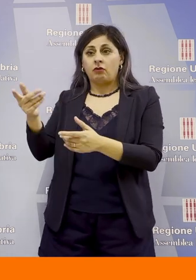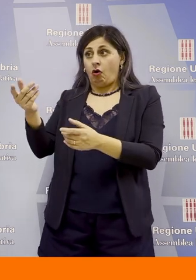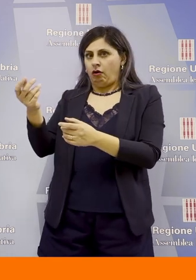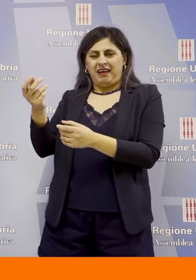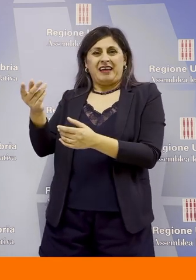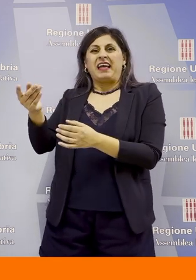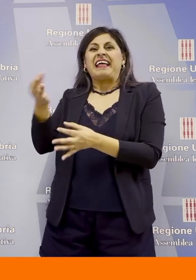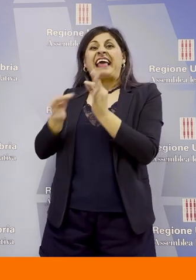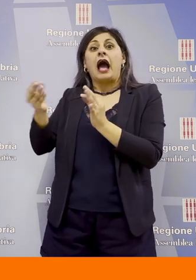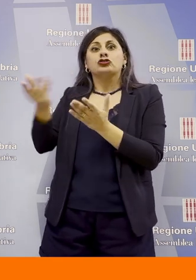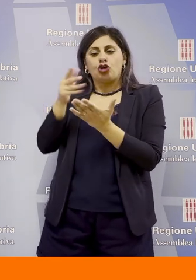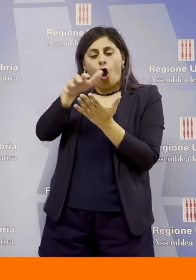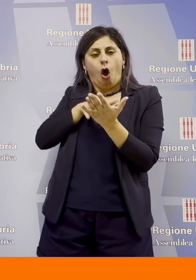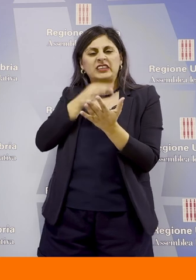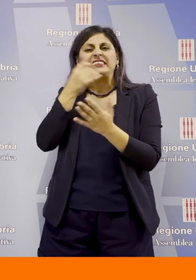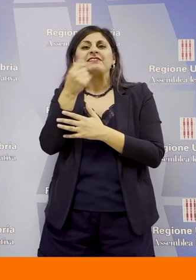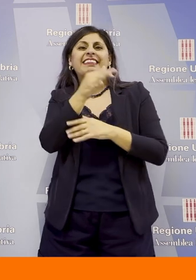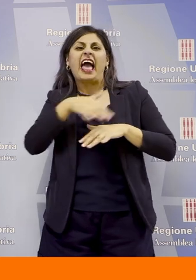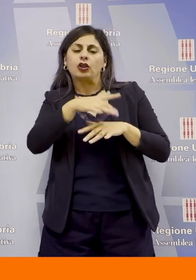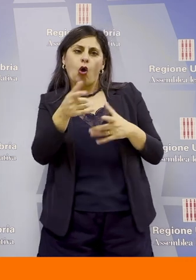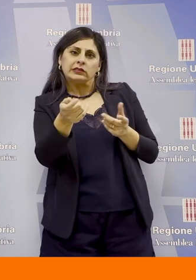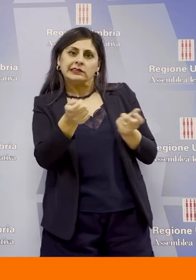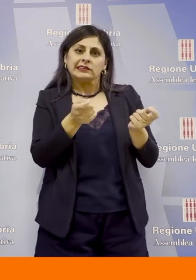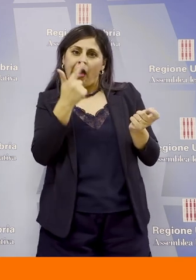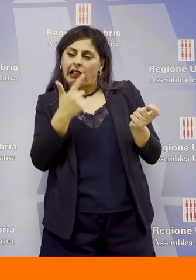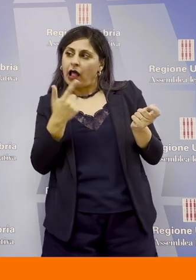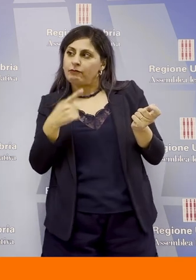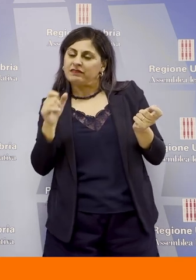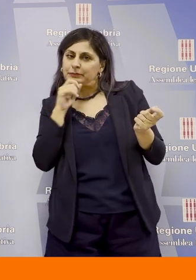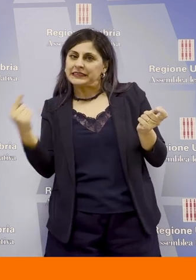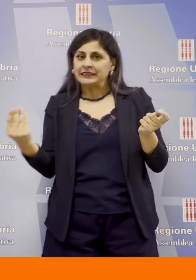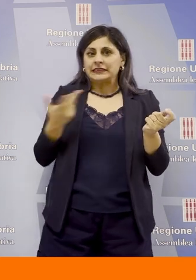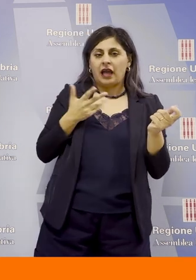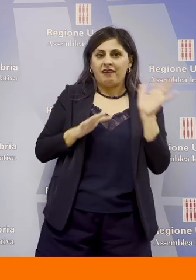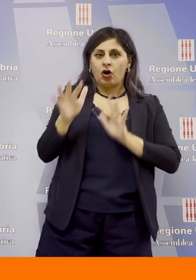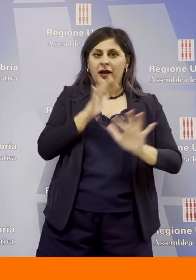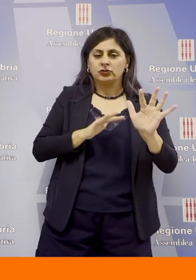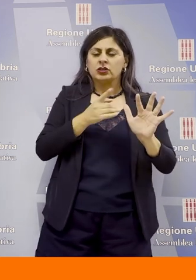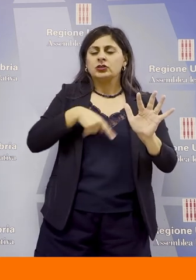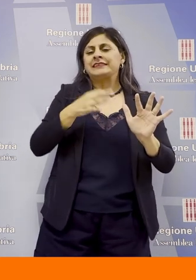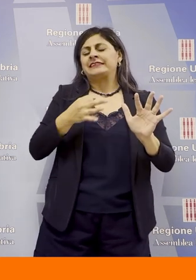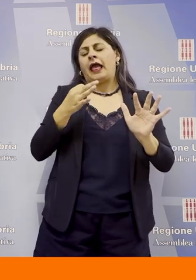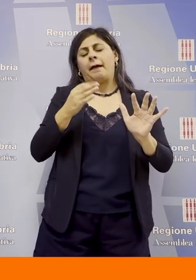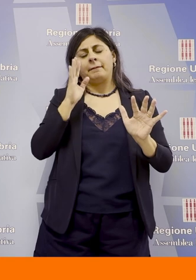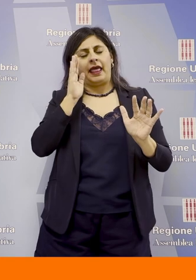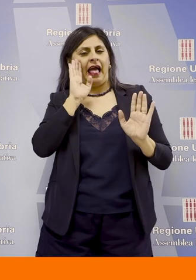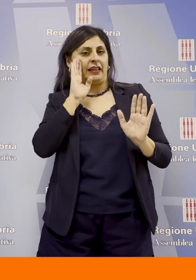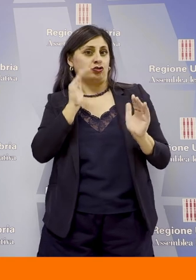queste indicazioni, i nostri servizi sul territorio, che cerchiamo sempre di mantenere alti, perché ovviamente il fenomeno della sicurezza, come puoi